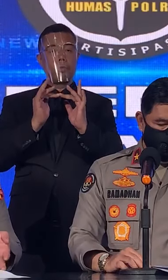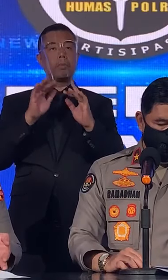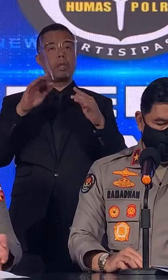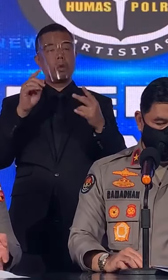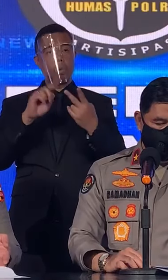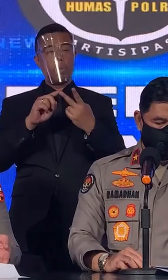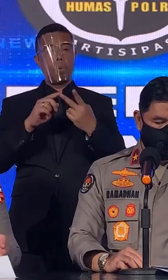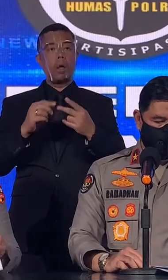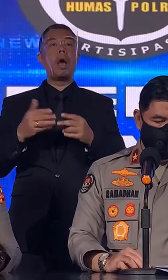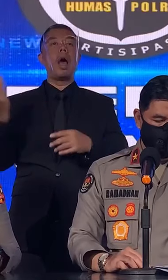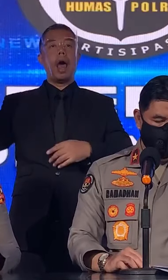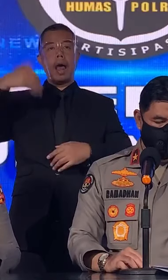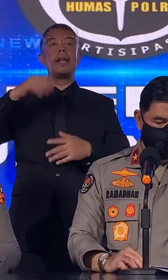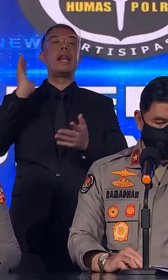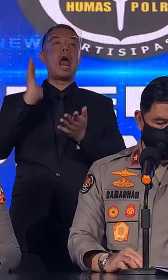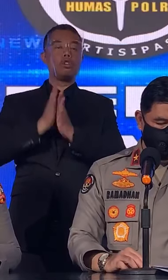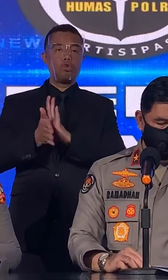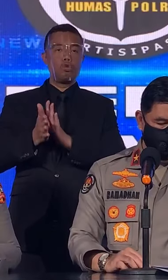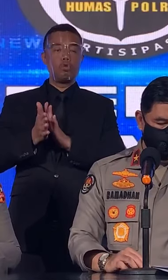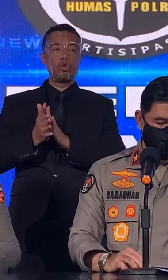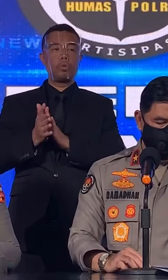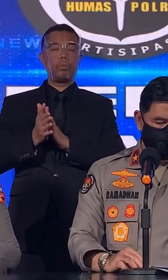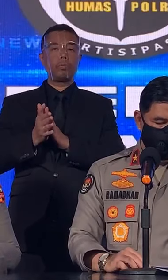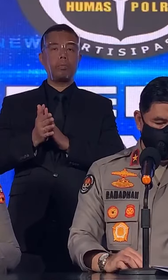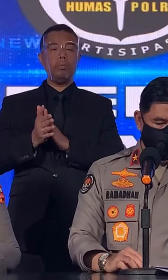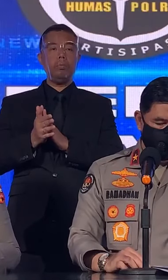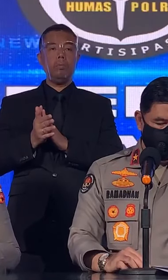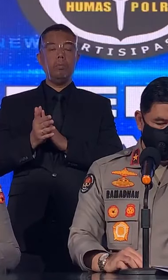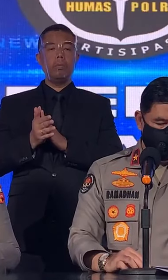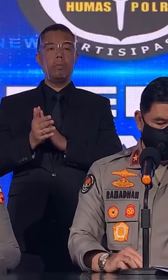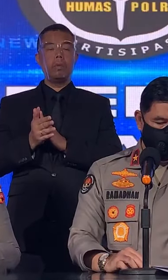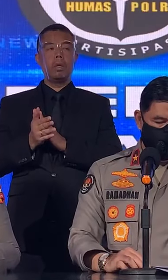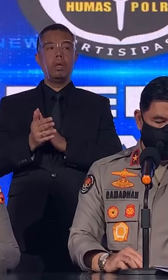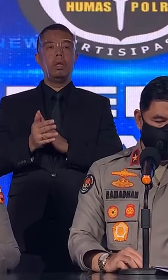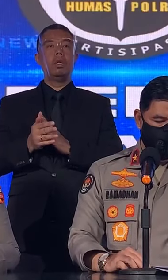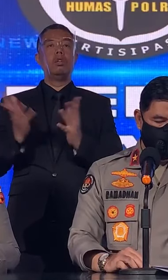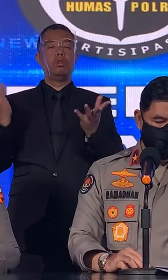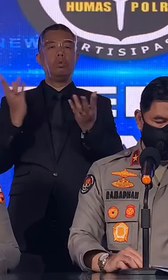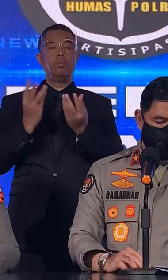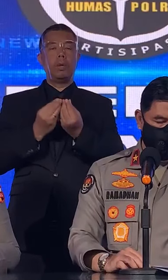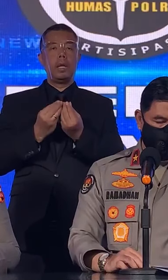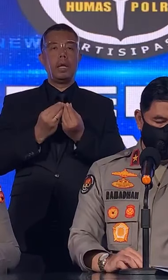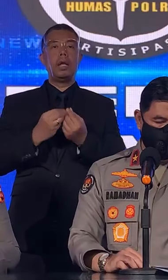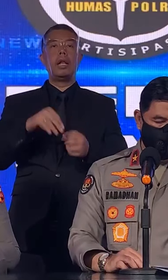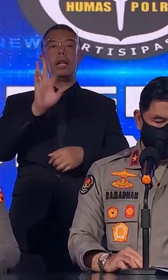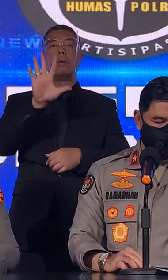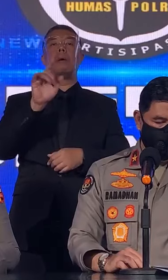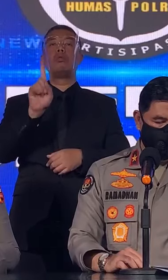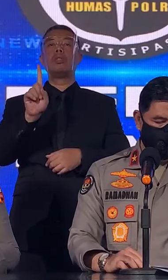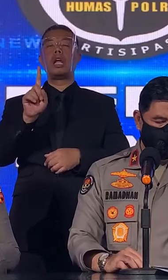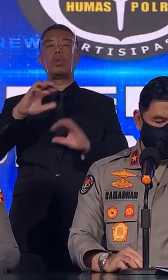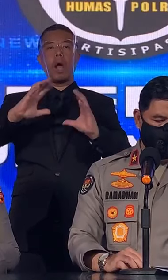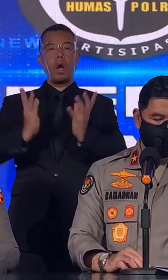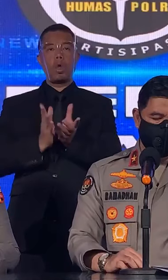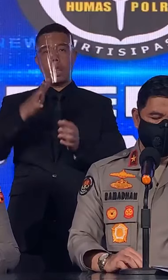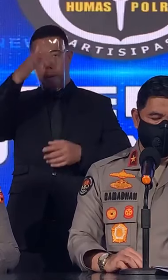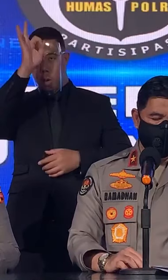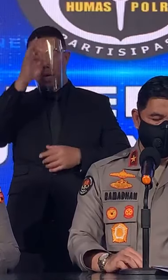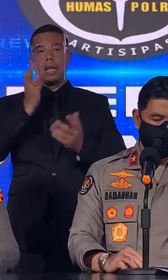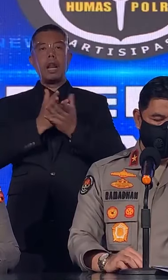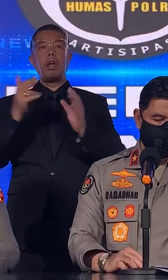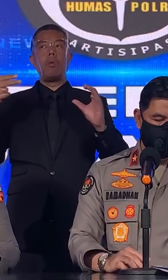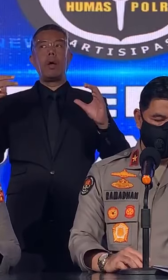hadir secara langsung sebanyak 51 personil, dan secara